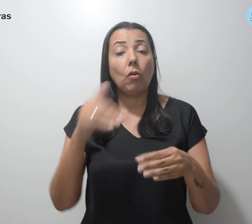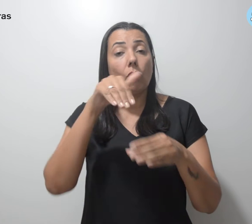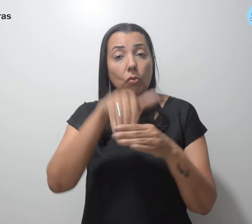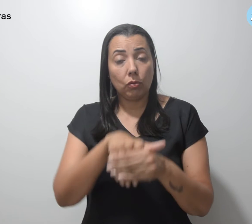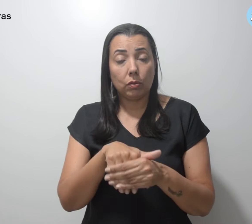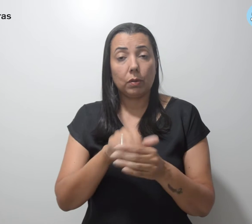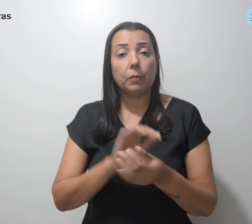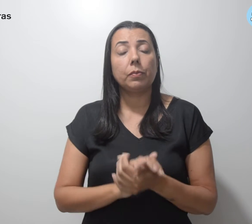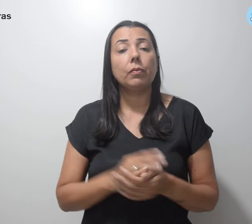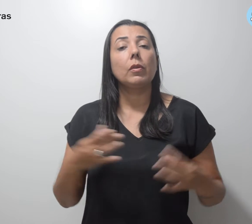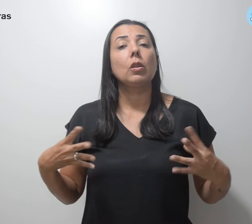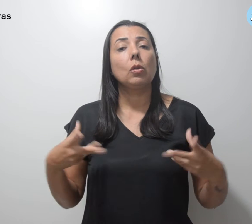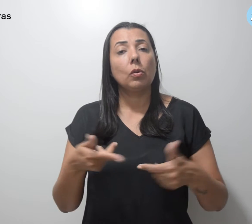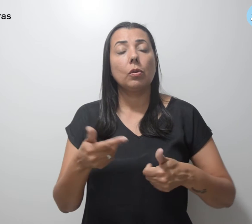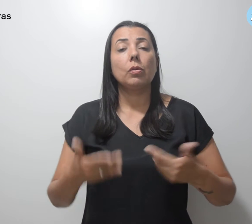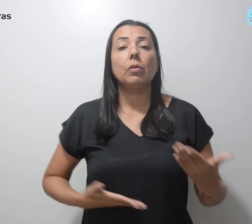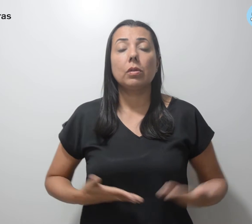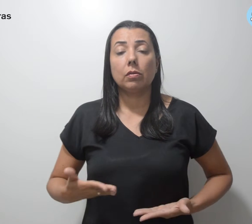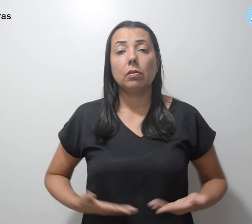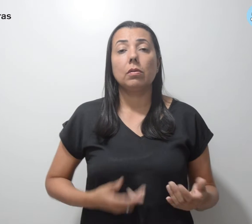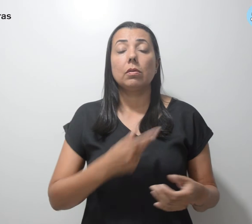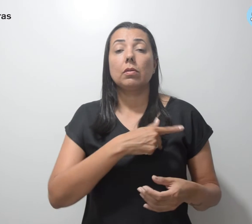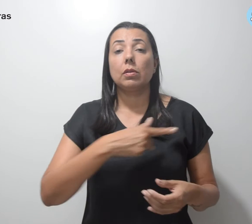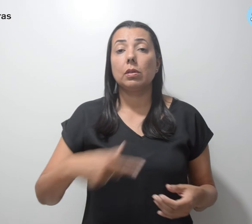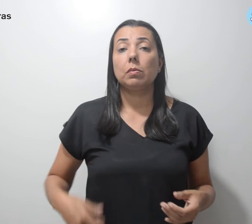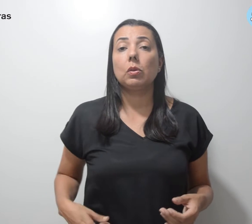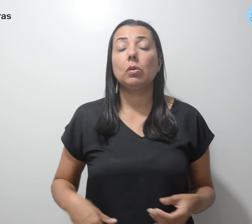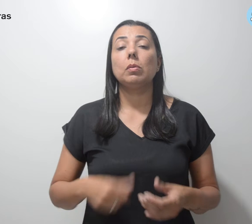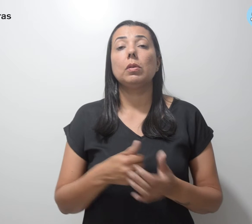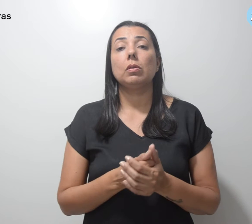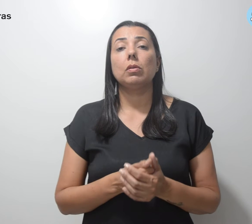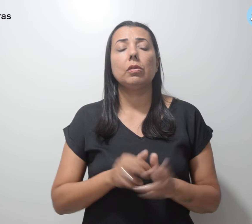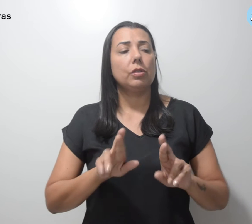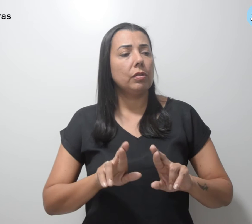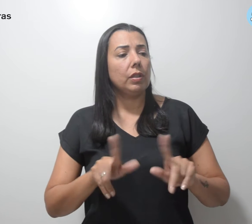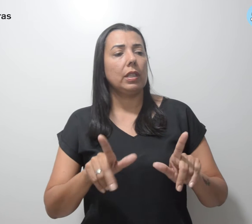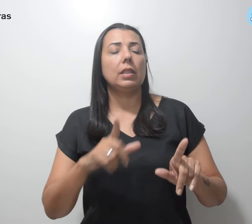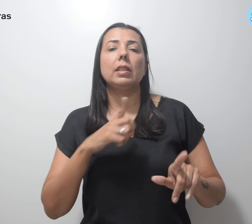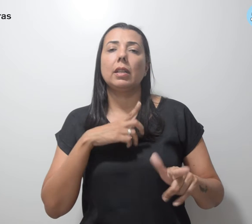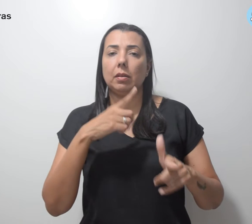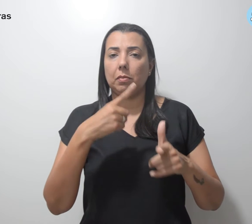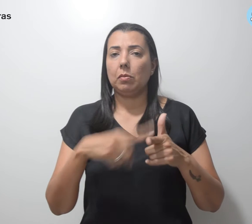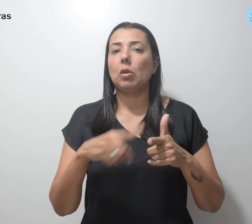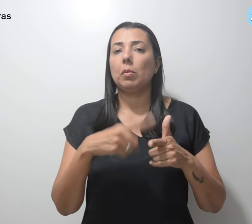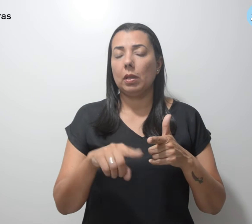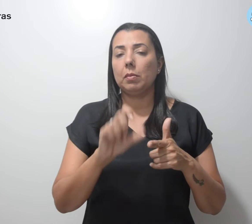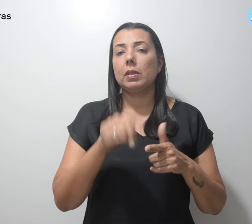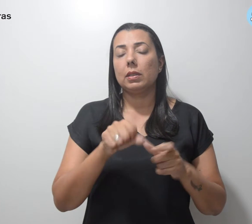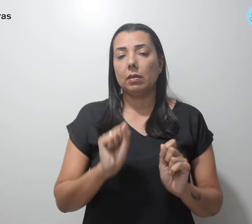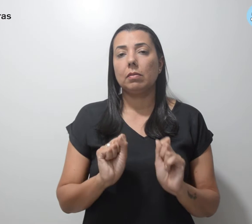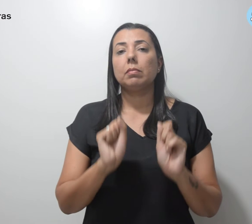todos os servidores públicos indistintamente terão problemas com a aposentadoria.